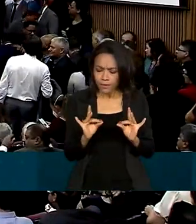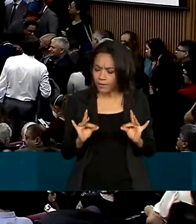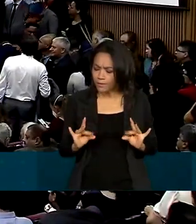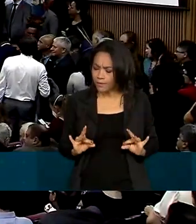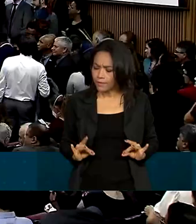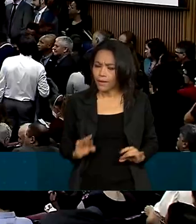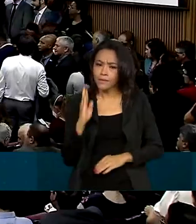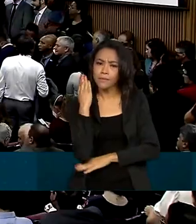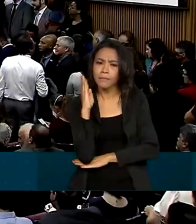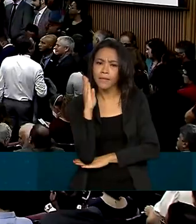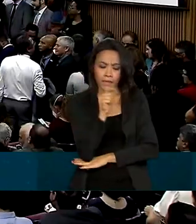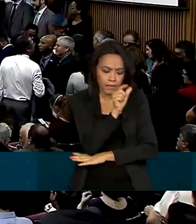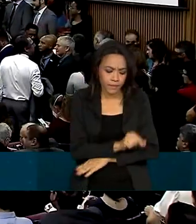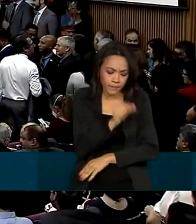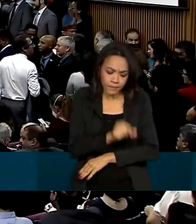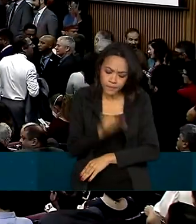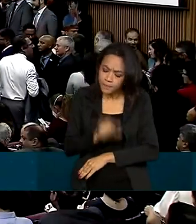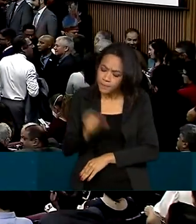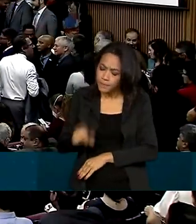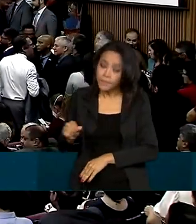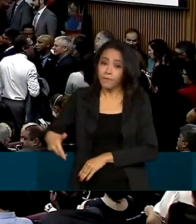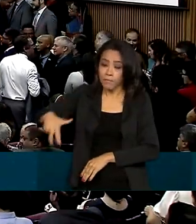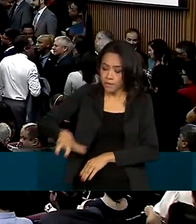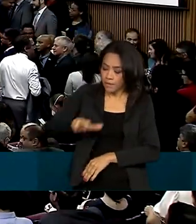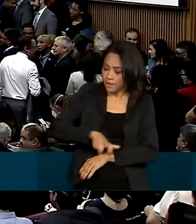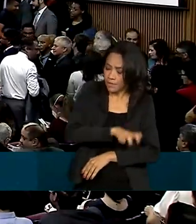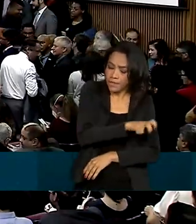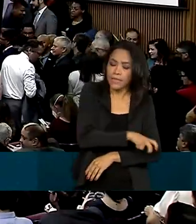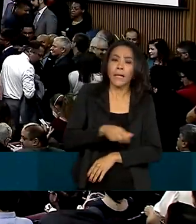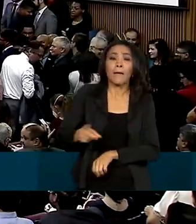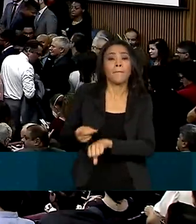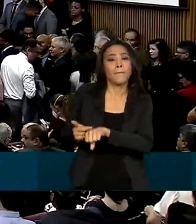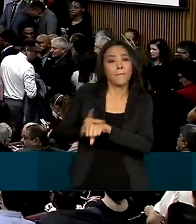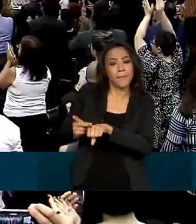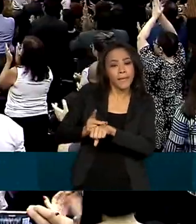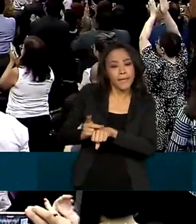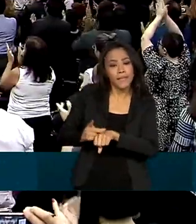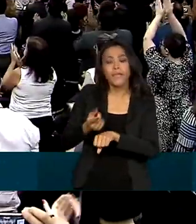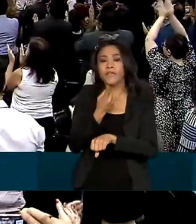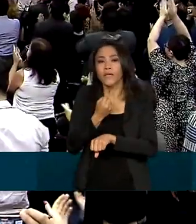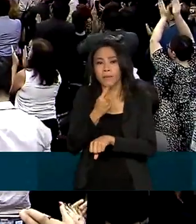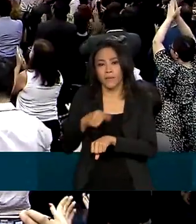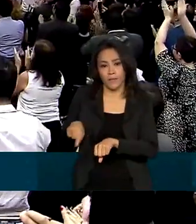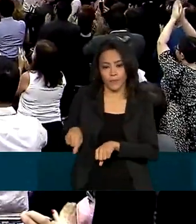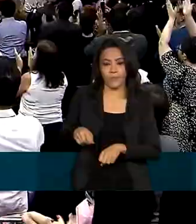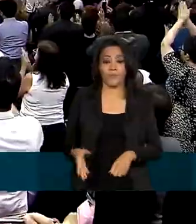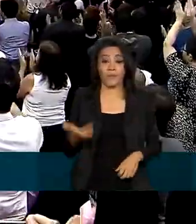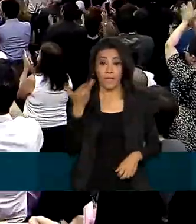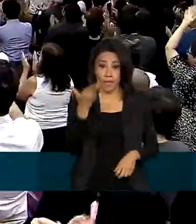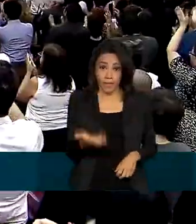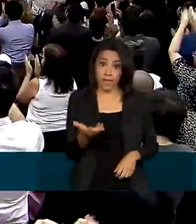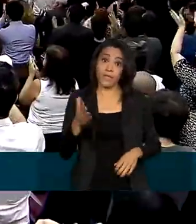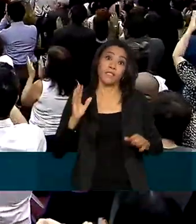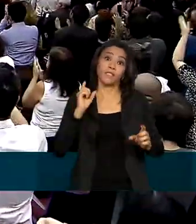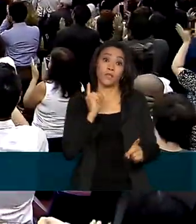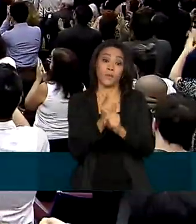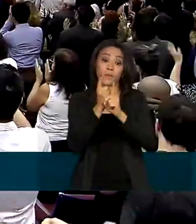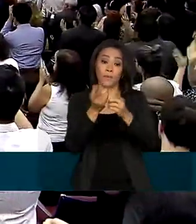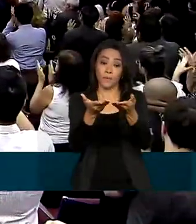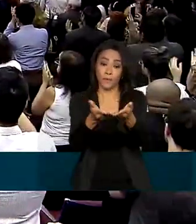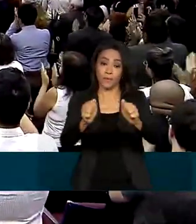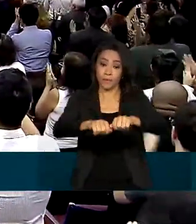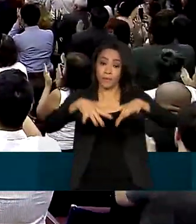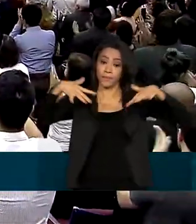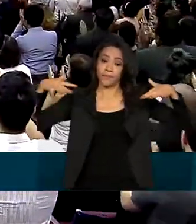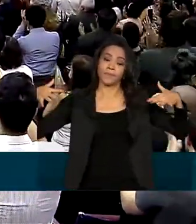clara, onde as autoridades se sentarão em cadeiras pretas com estofado vermelho. Nesta solenidade e na presença de